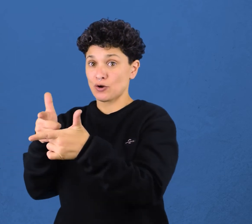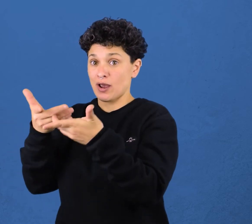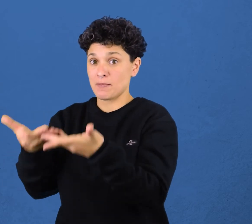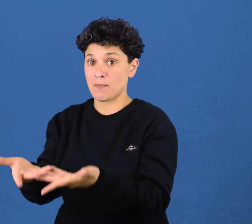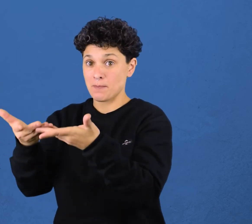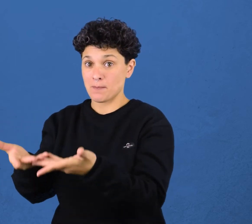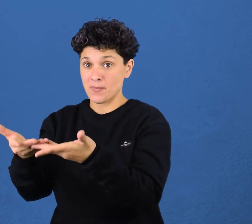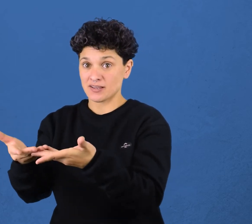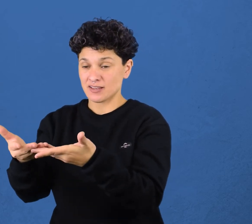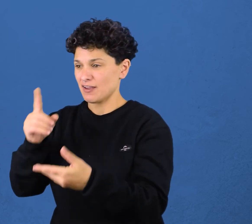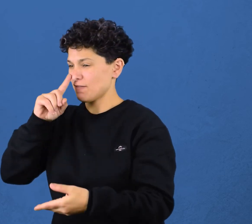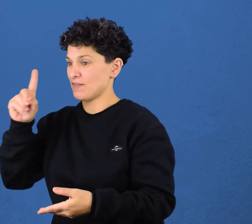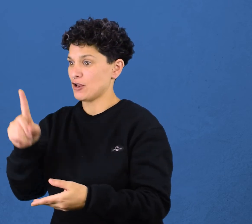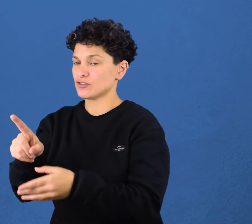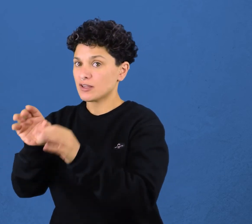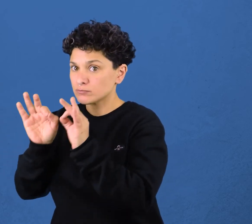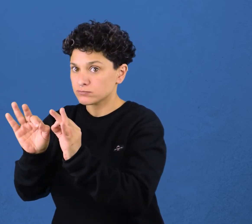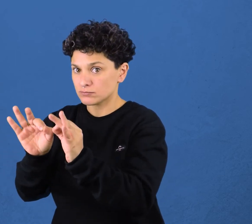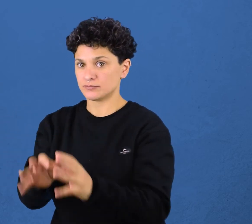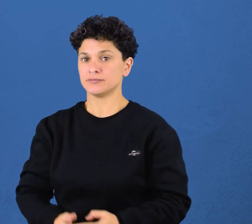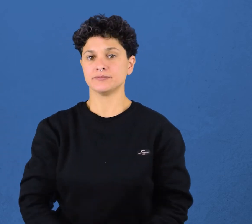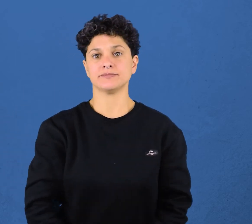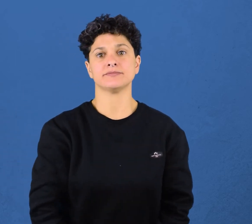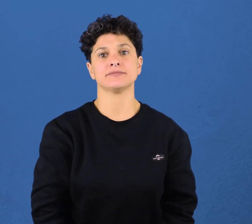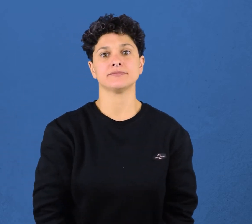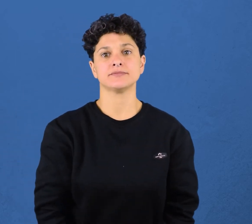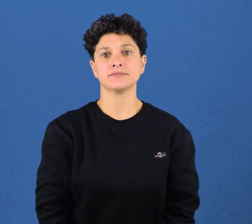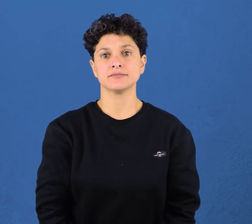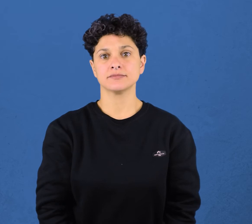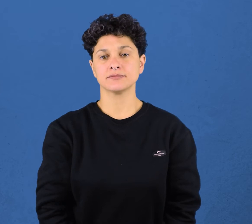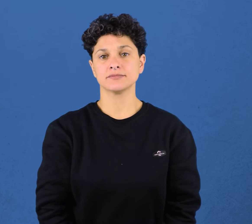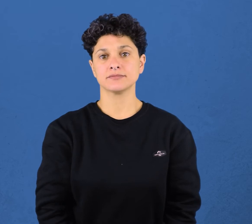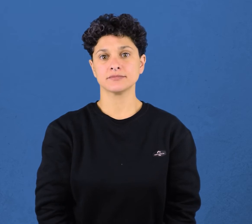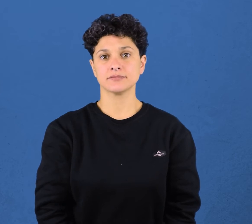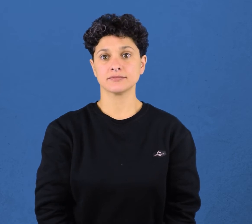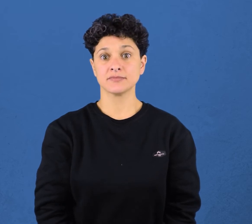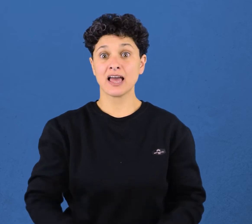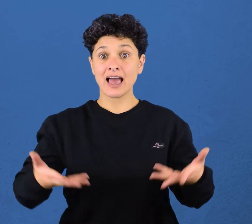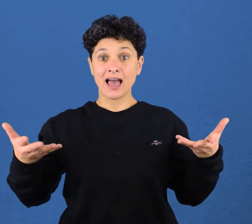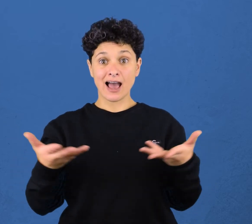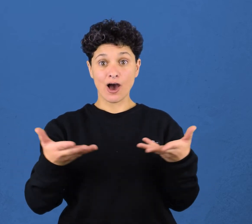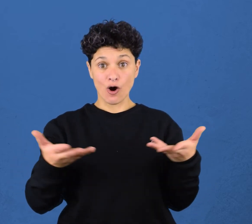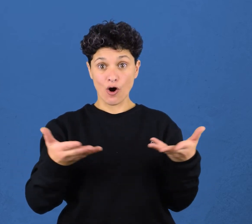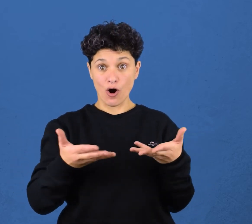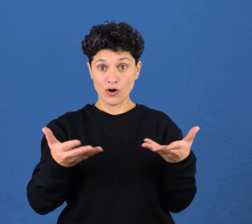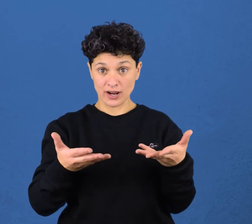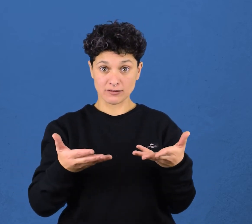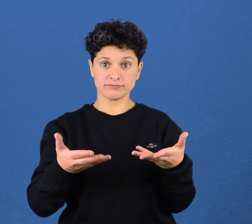caracterizándose por tener una velocidad definida y masa nula. Actualmente,